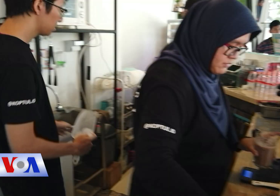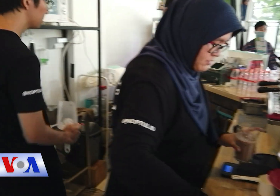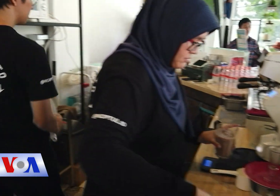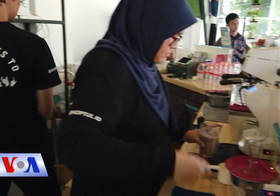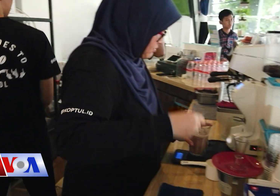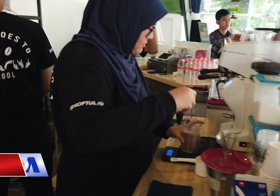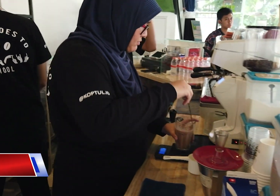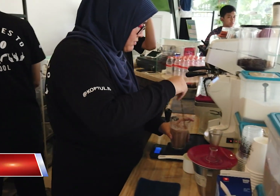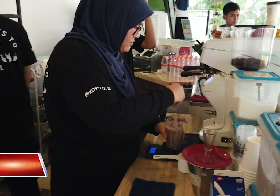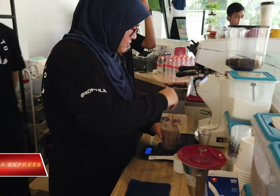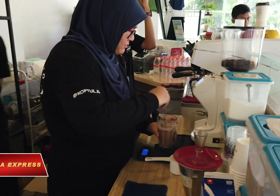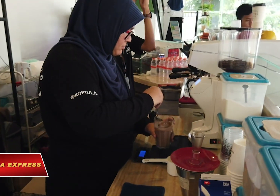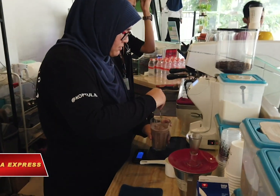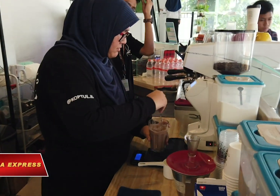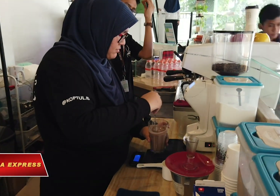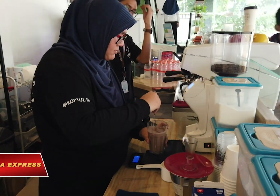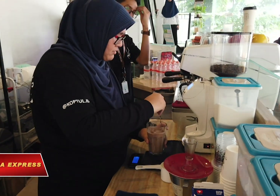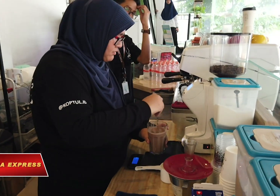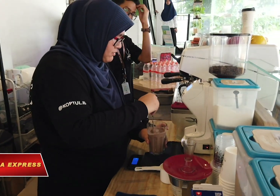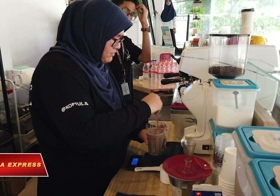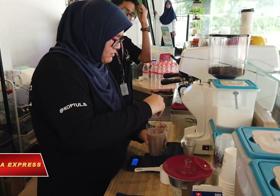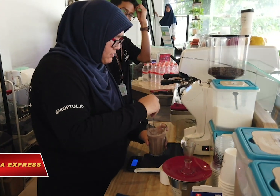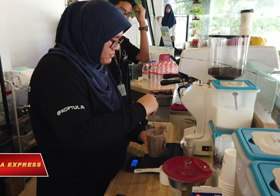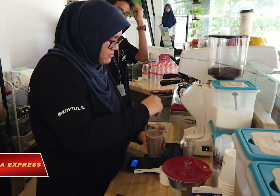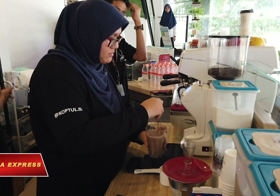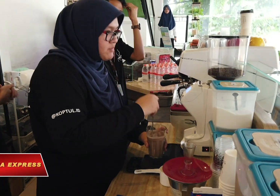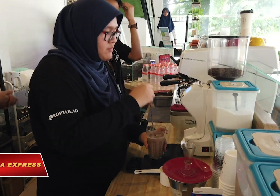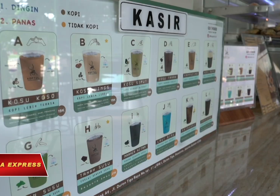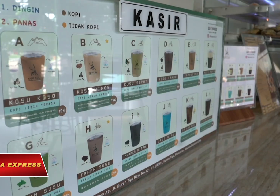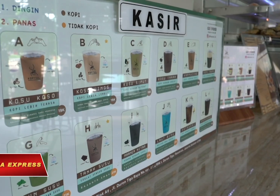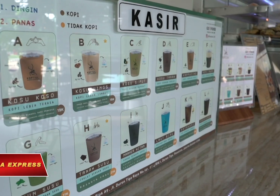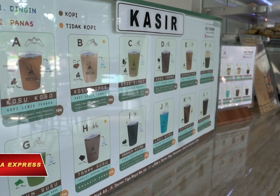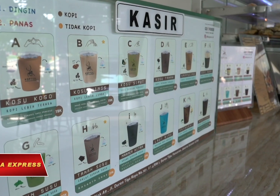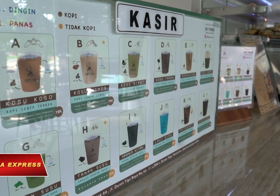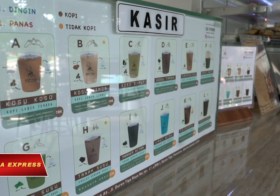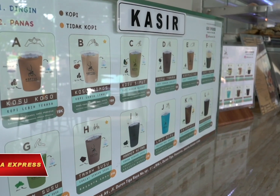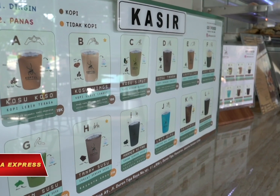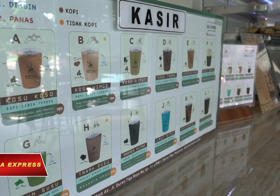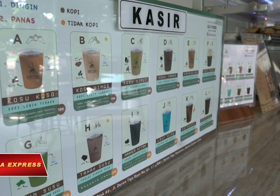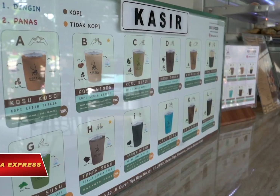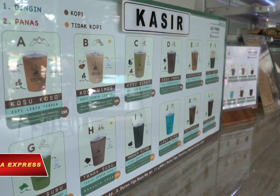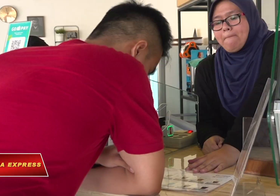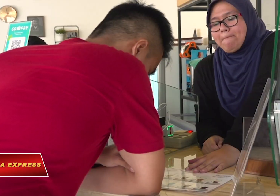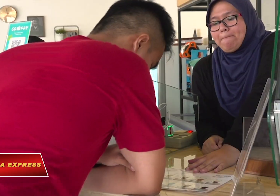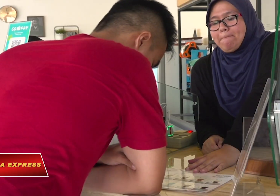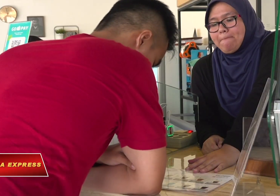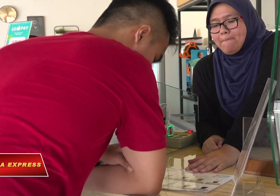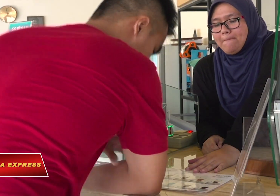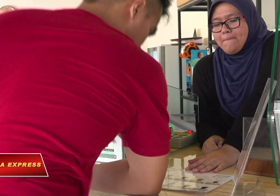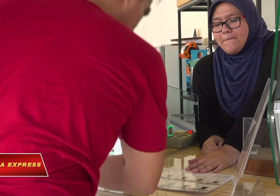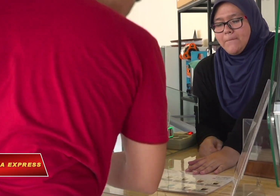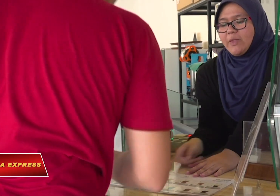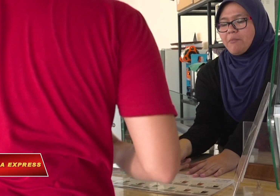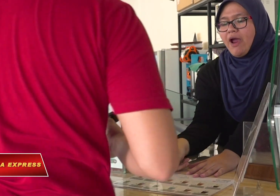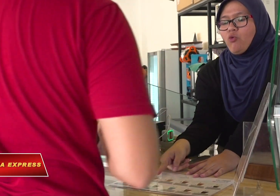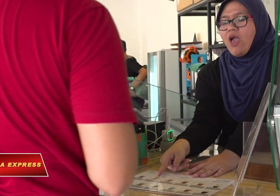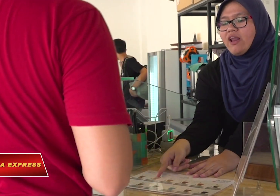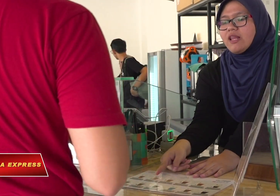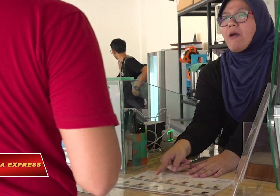Người khiếm thính thường khó kiếm được việc làm vì khả năng giao tiếp hạn chế. Adila, một sinh viên đại học, đã từng đi tìm việc làm và